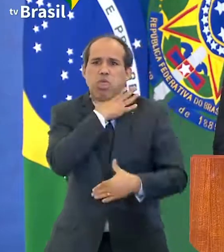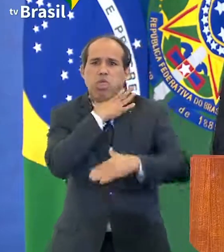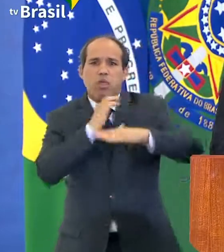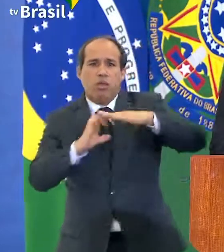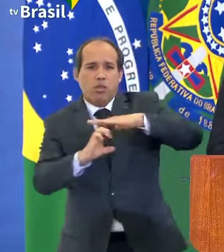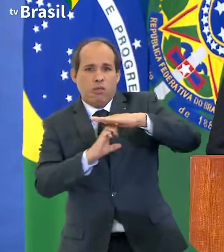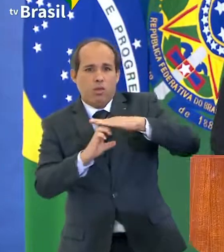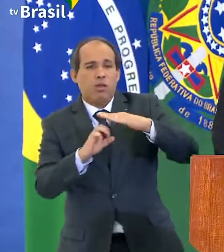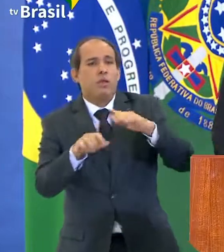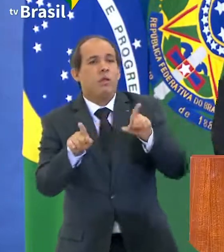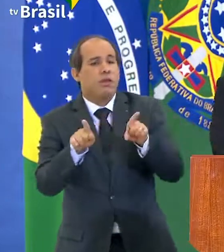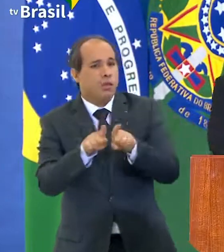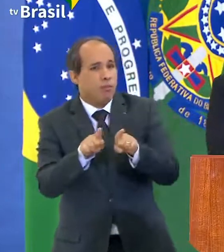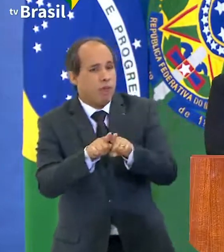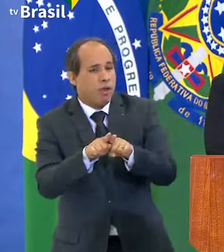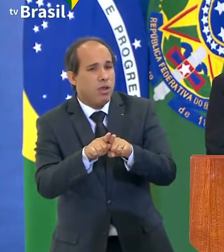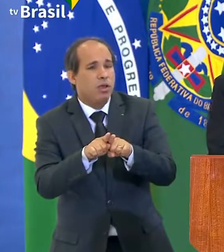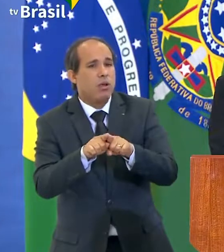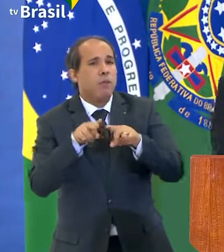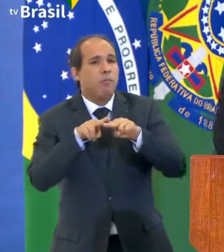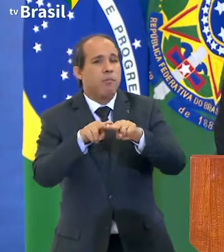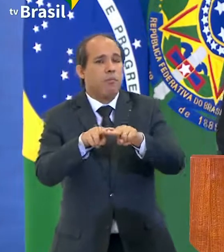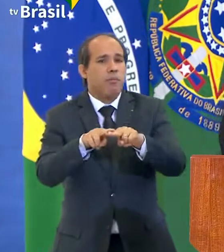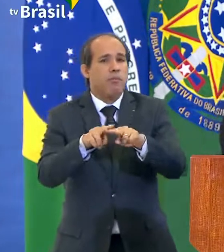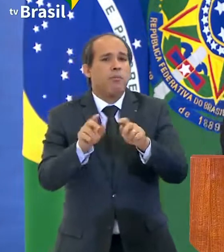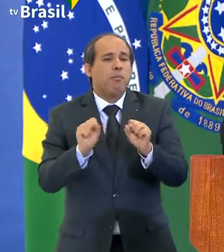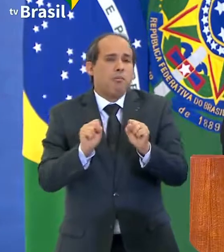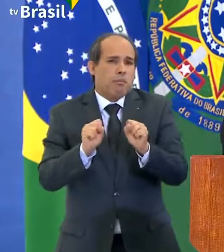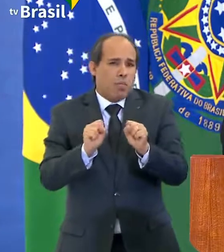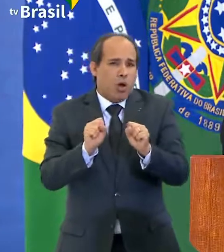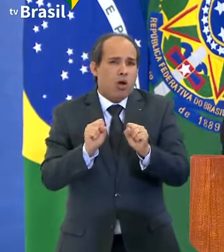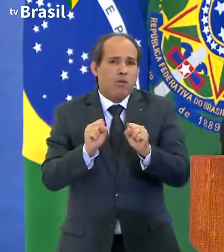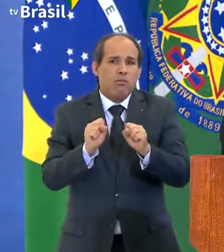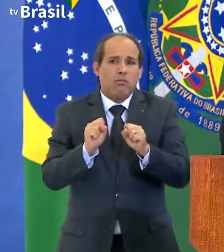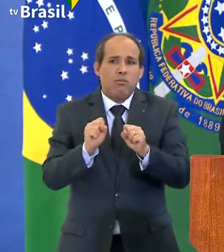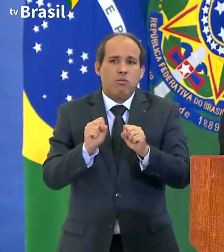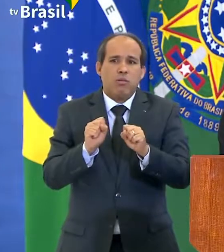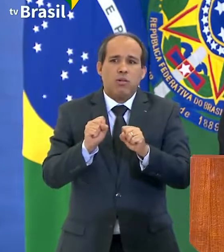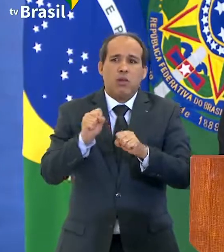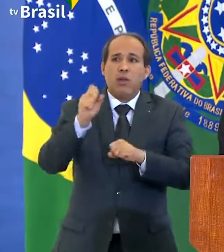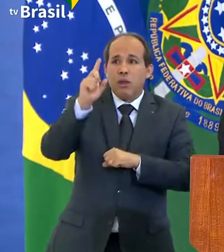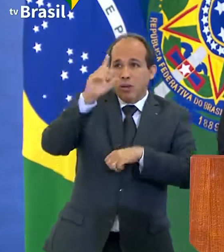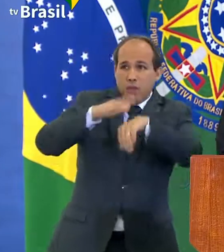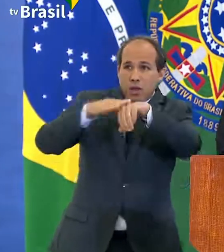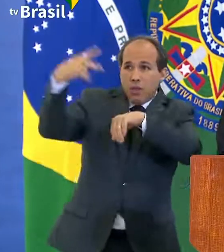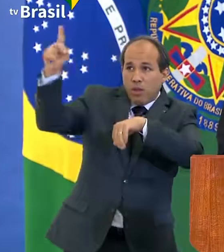diretamente de quem pratica o lockdown.